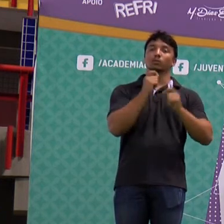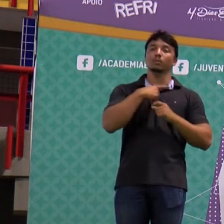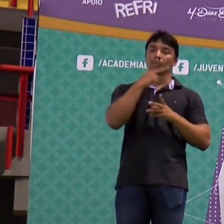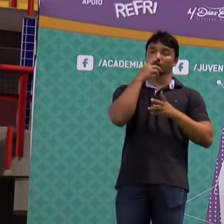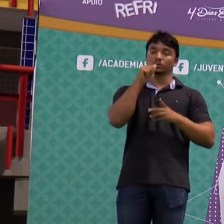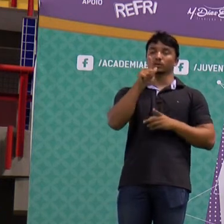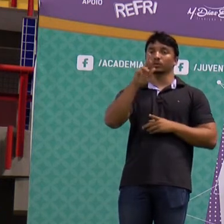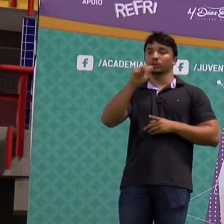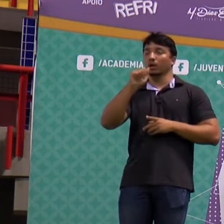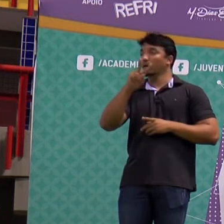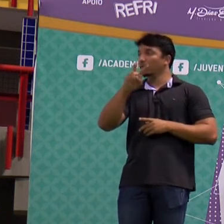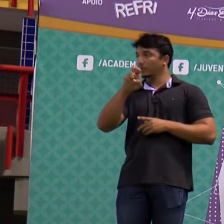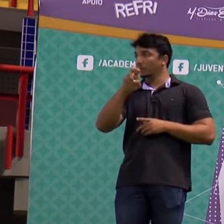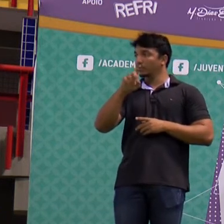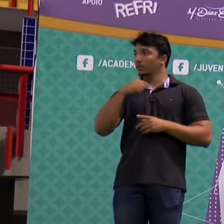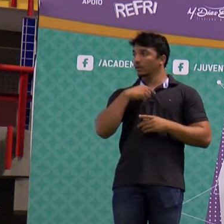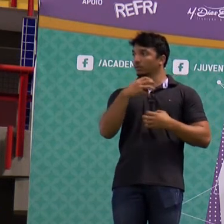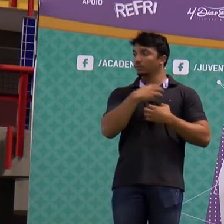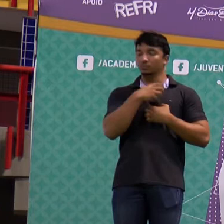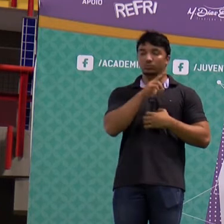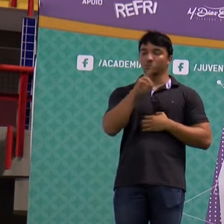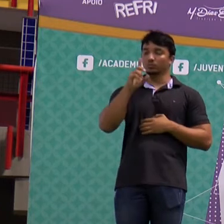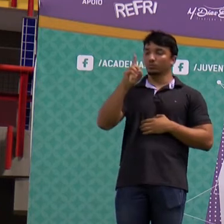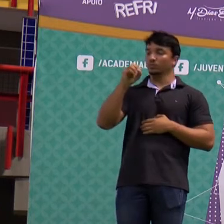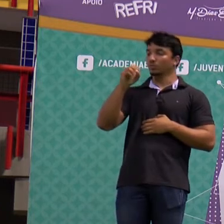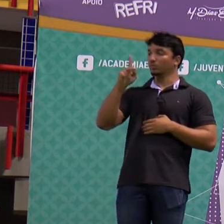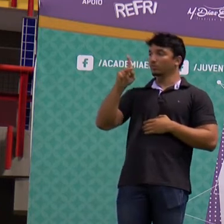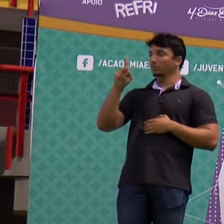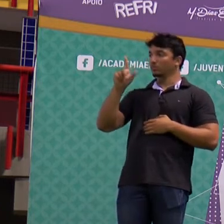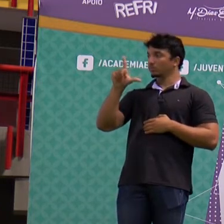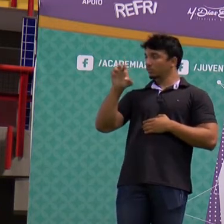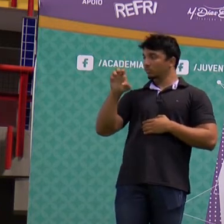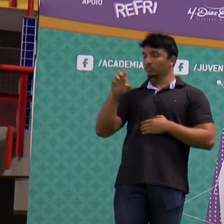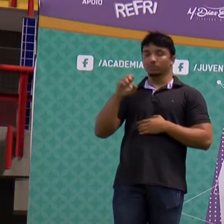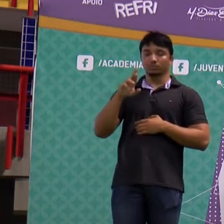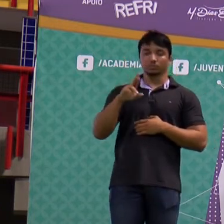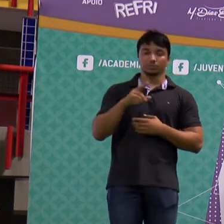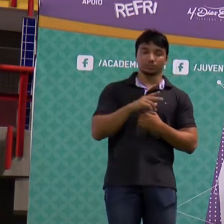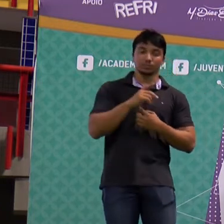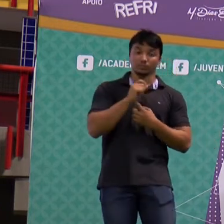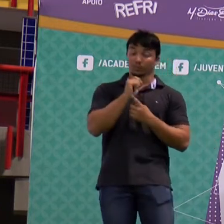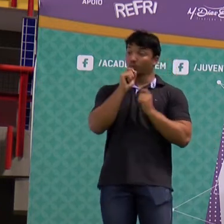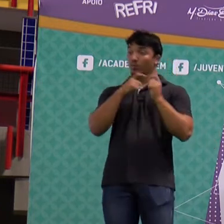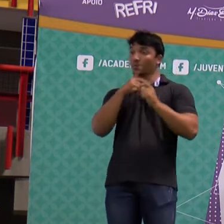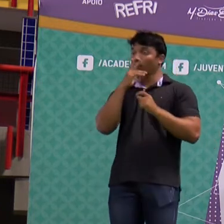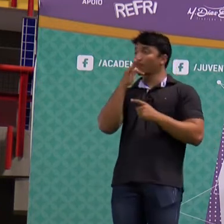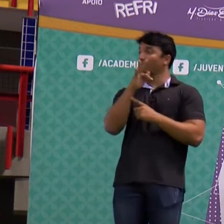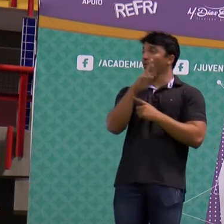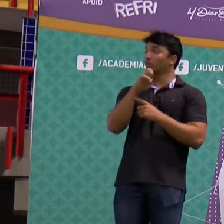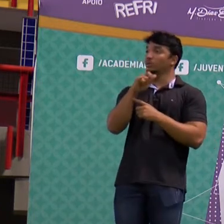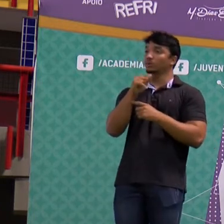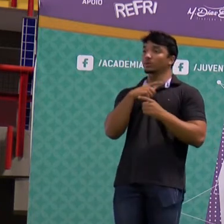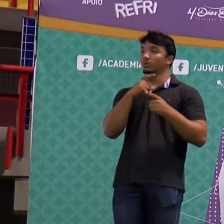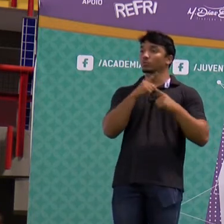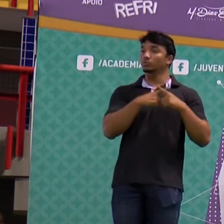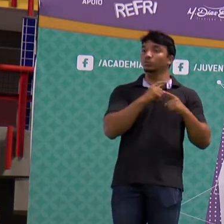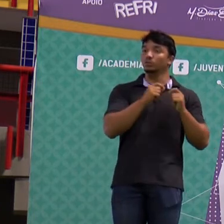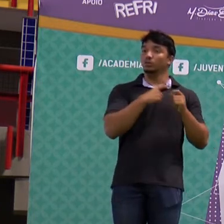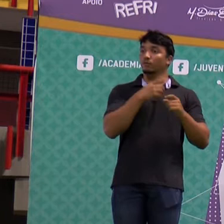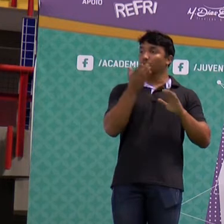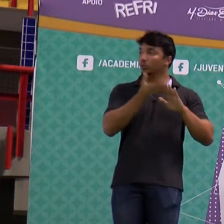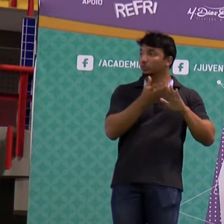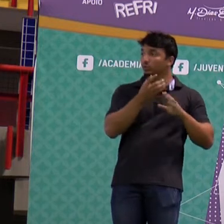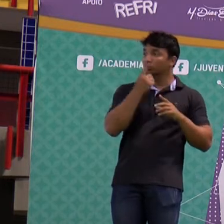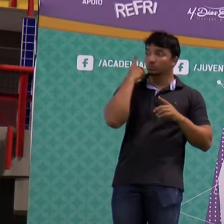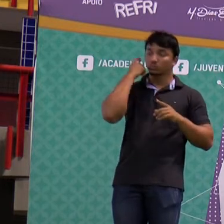som mais grave. Esse é o efeito Doppler. Então, a frequência ouvida é a frequência da fonte que multiplica a velocidade do som